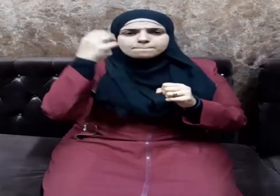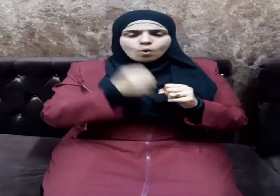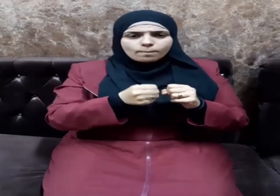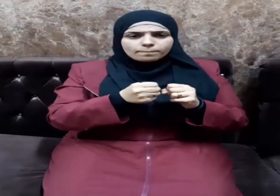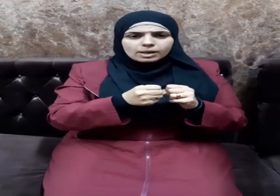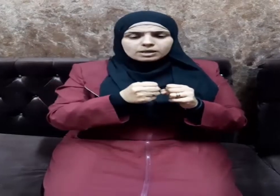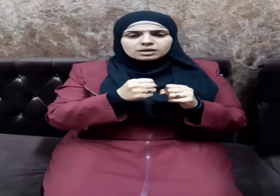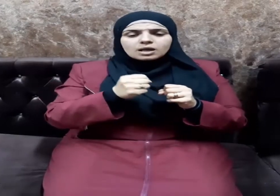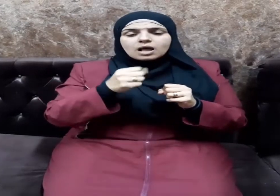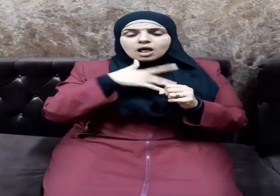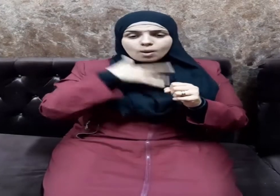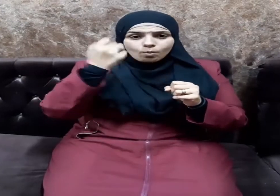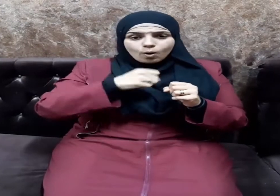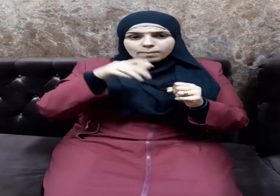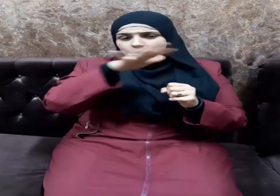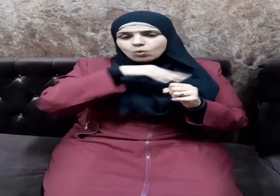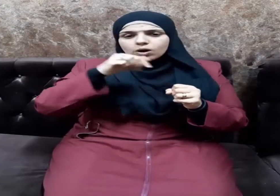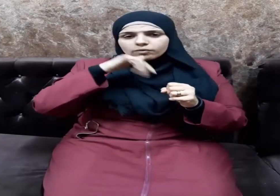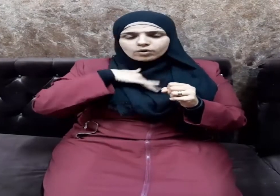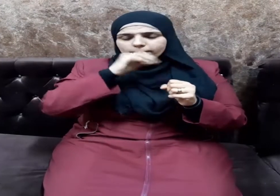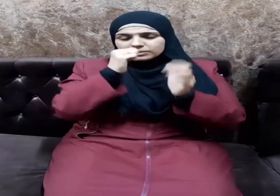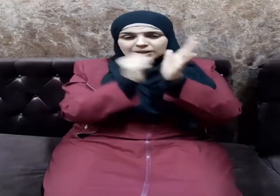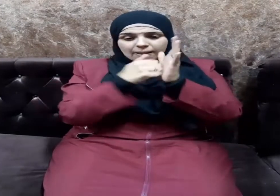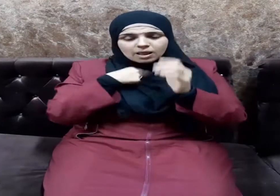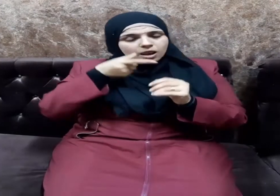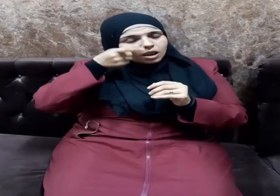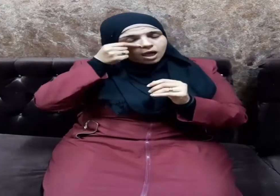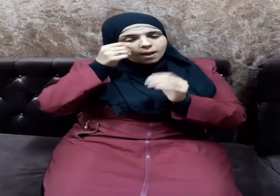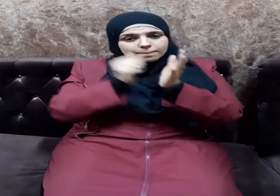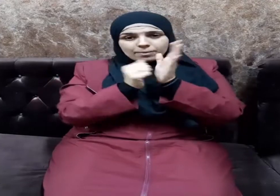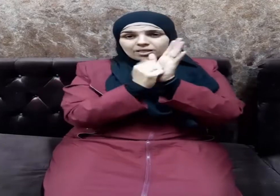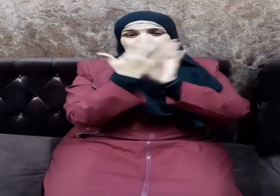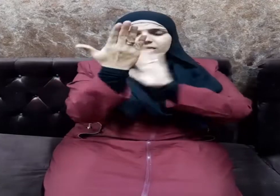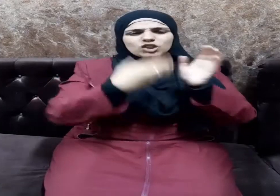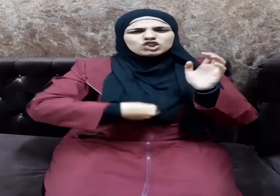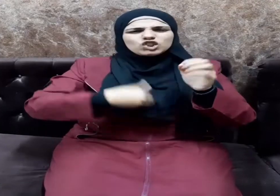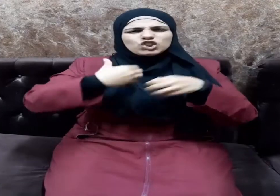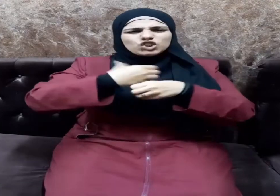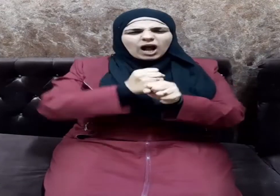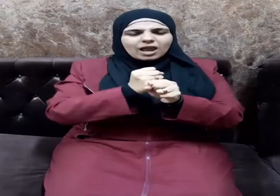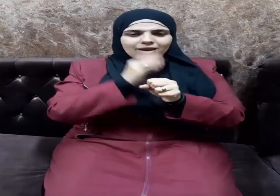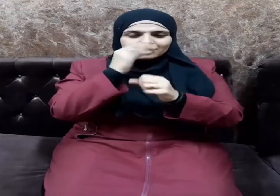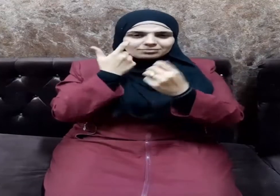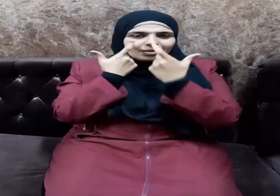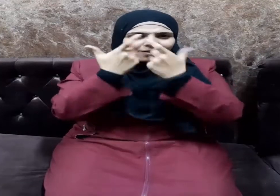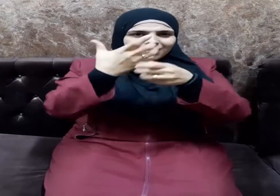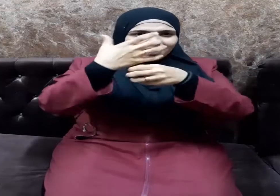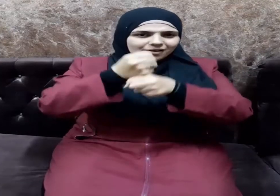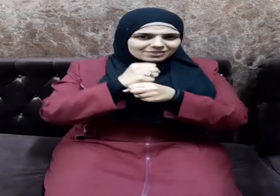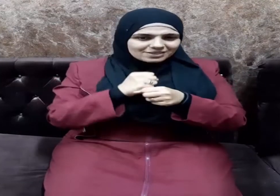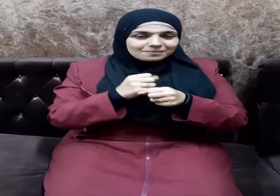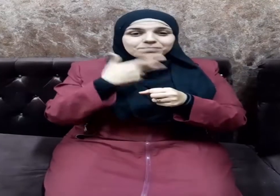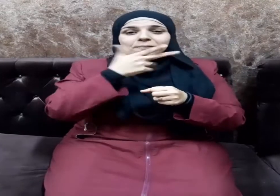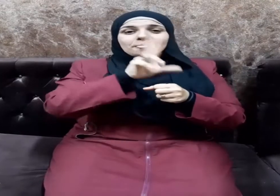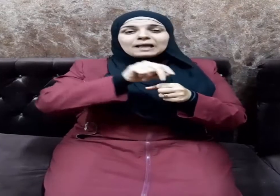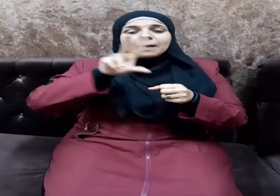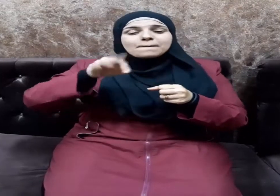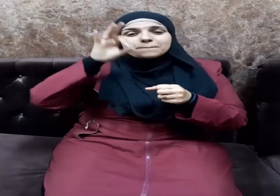الذي يبيت وجاره إلى جنبه جائع كذلك ينبغي أن